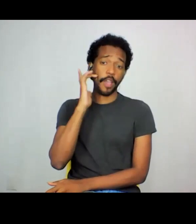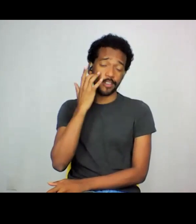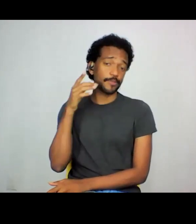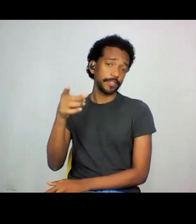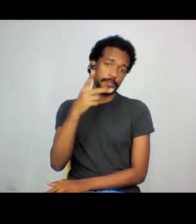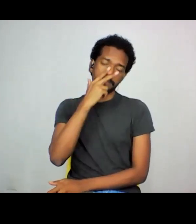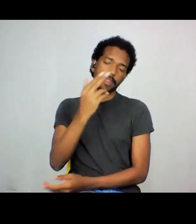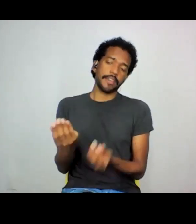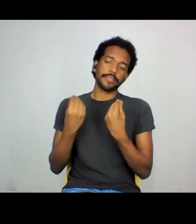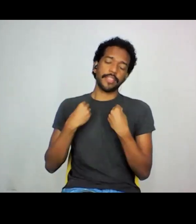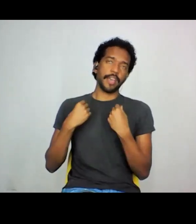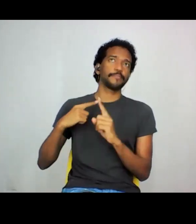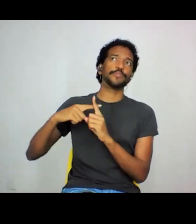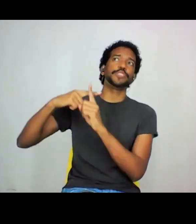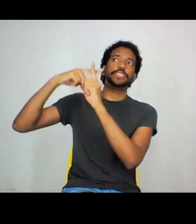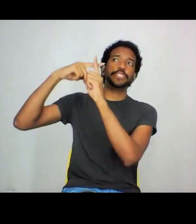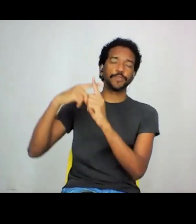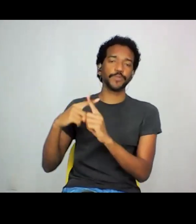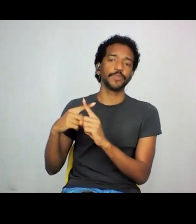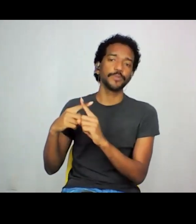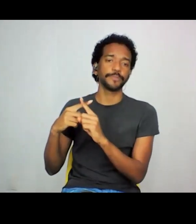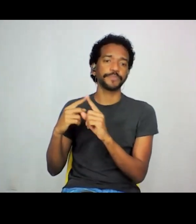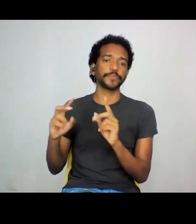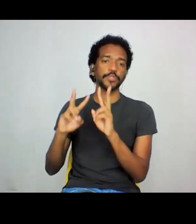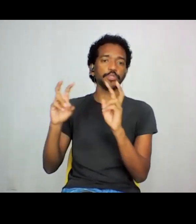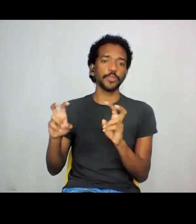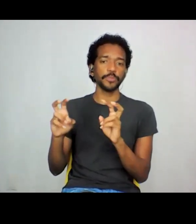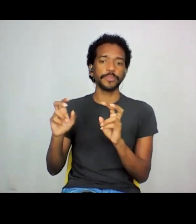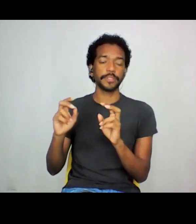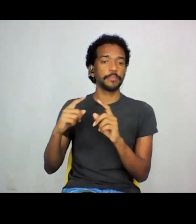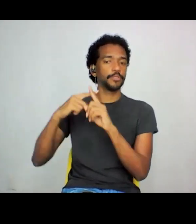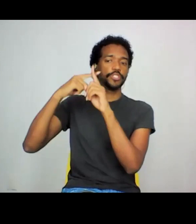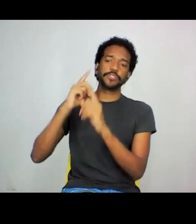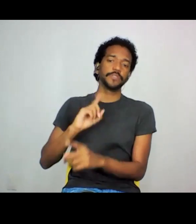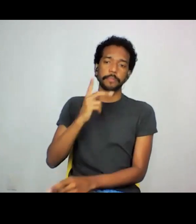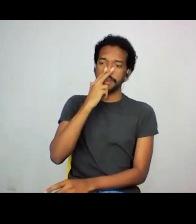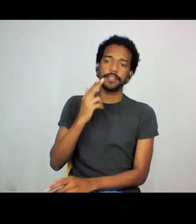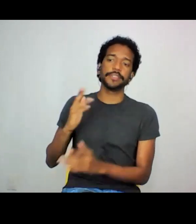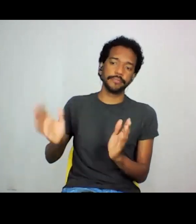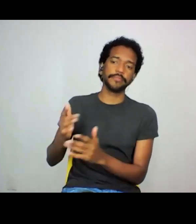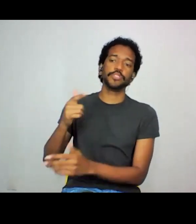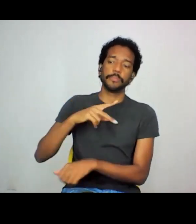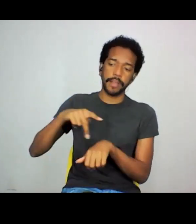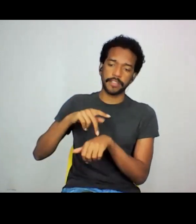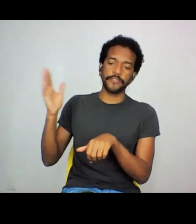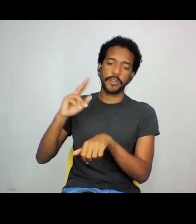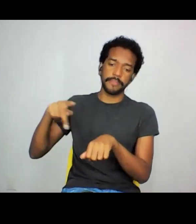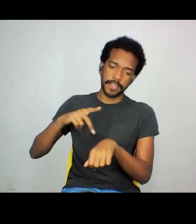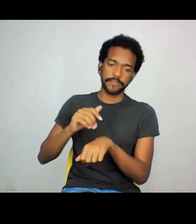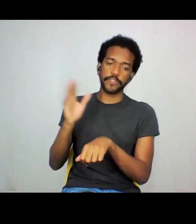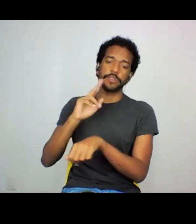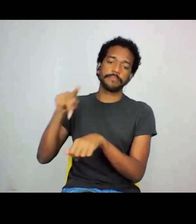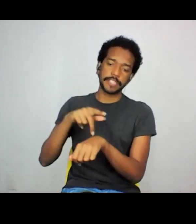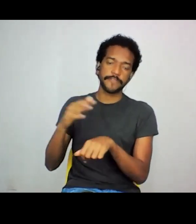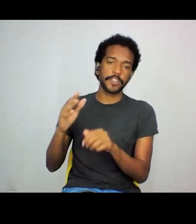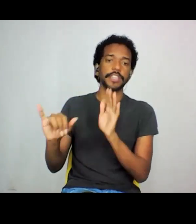favorecendo a questão do Eternos Estrangeiros, por exemplo, de ter uma